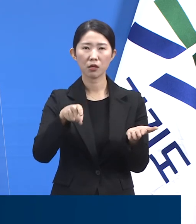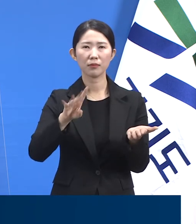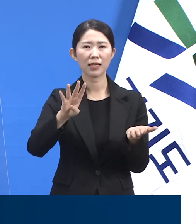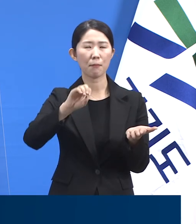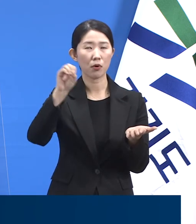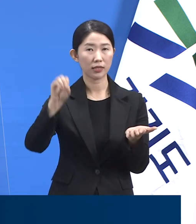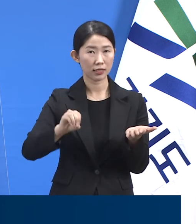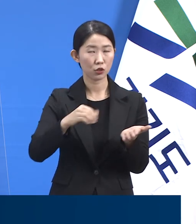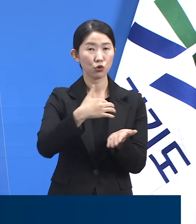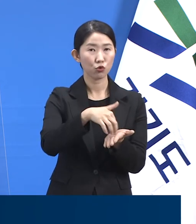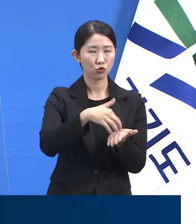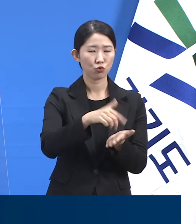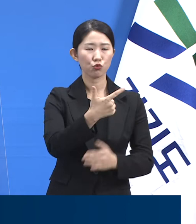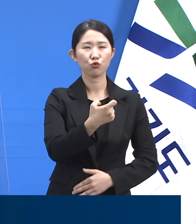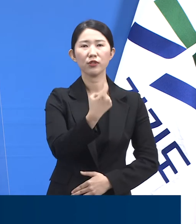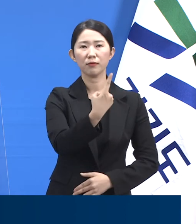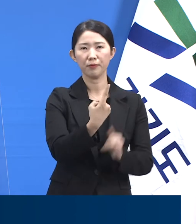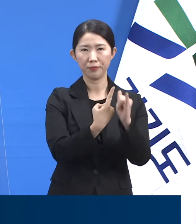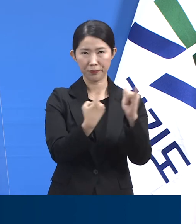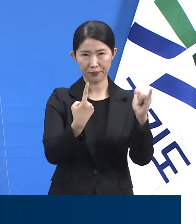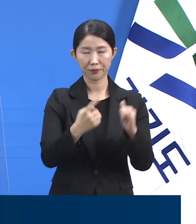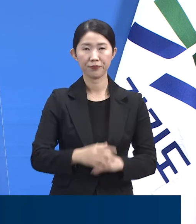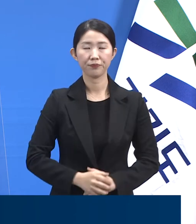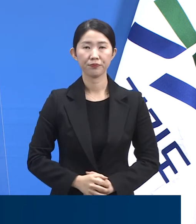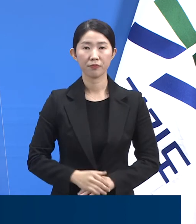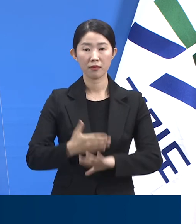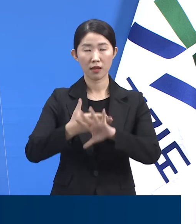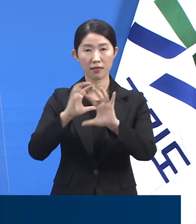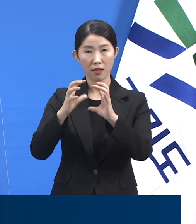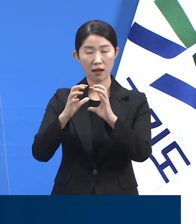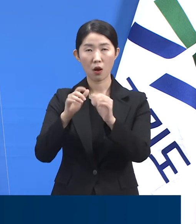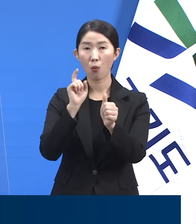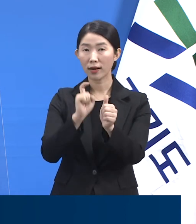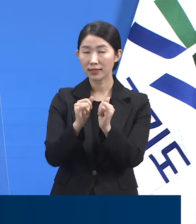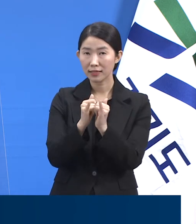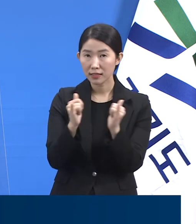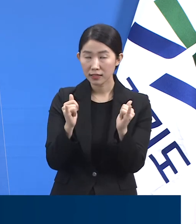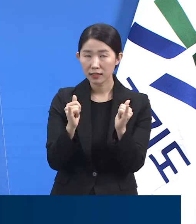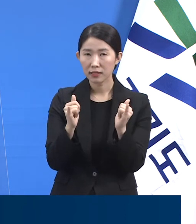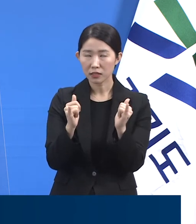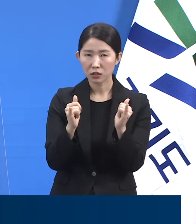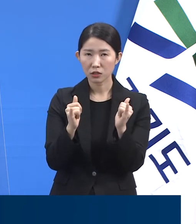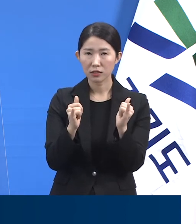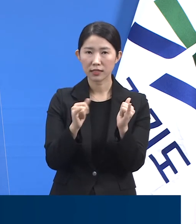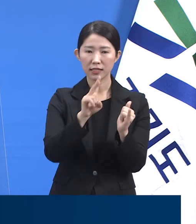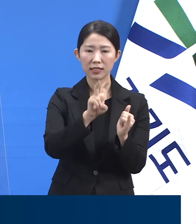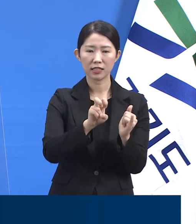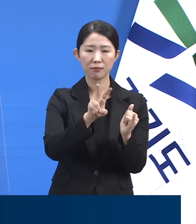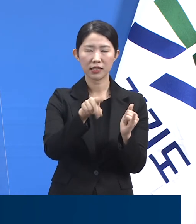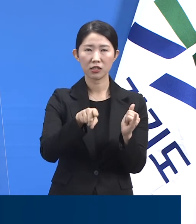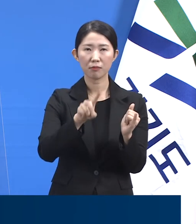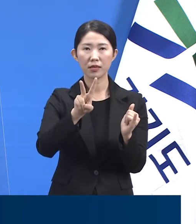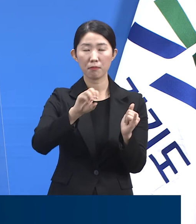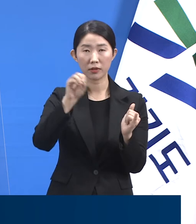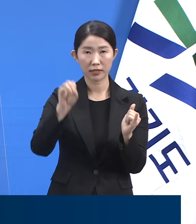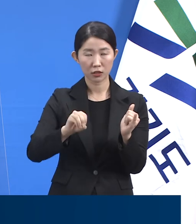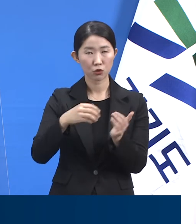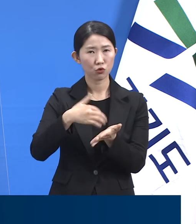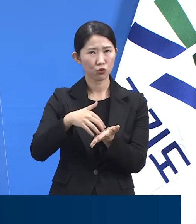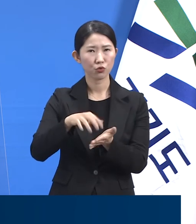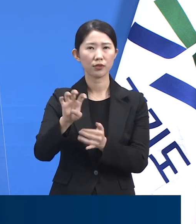61명입니다. 외국인 확진자는 25.2%인 40명입니다.